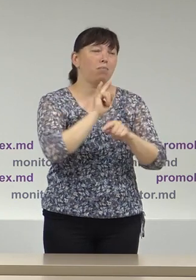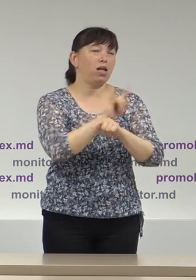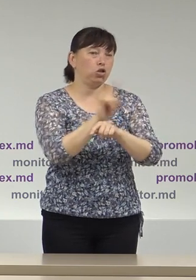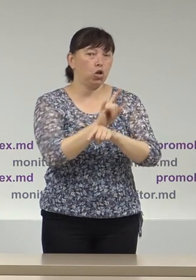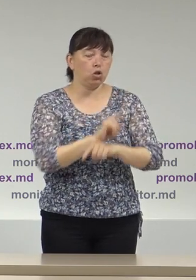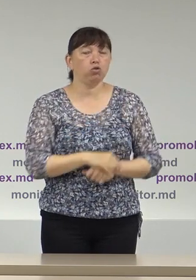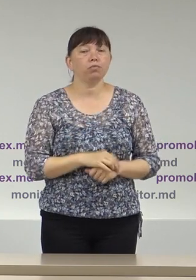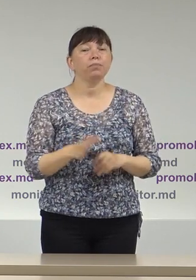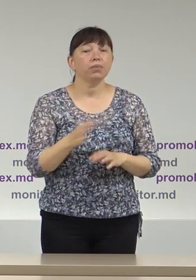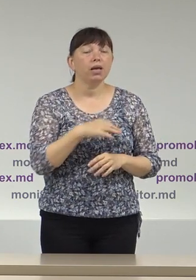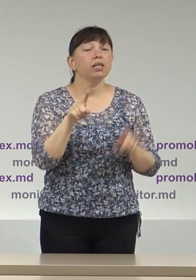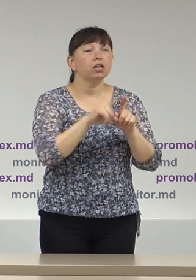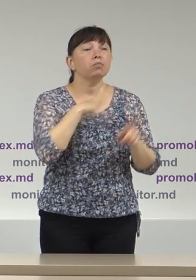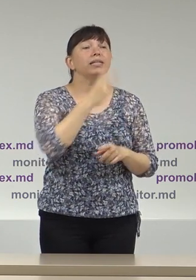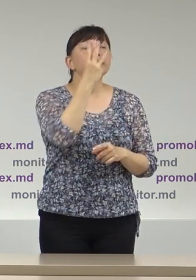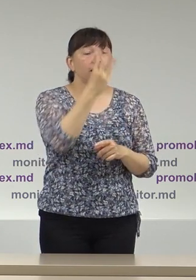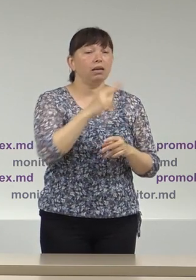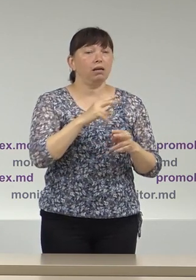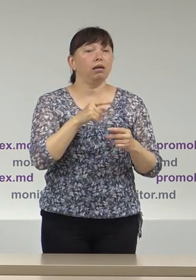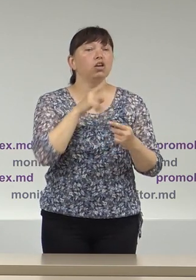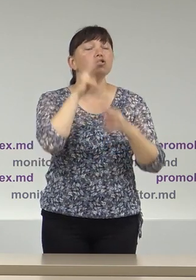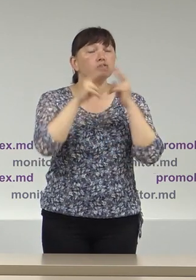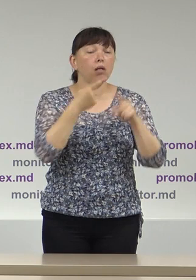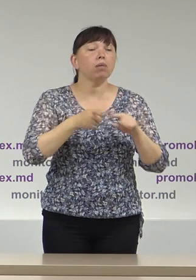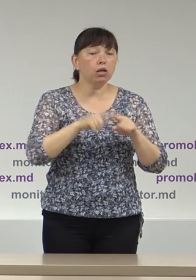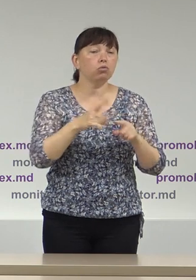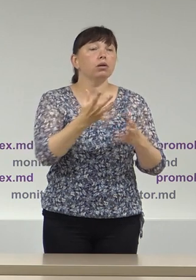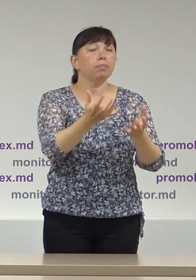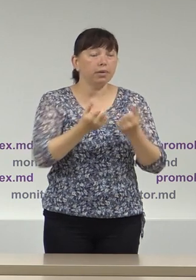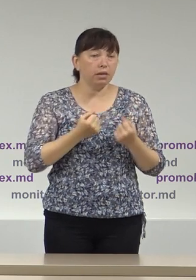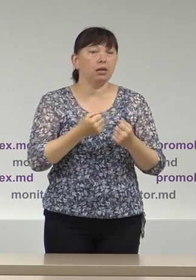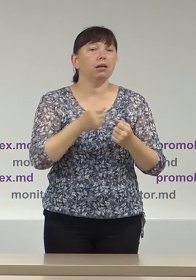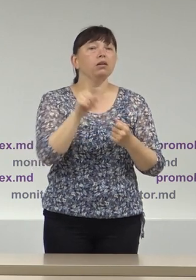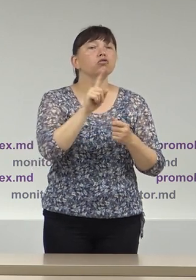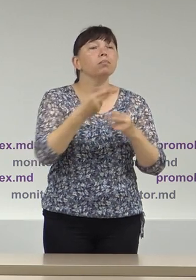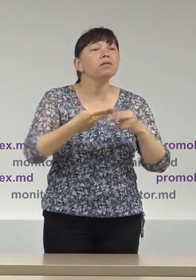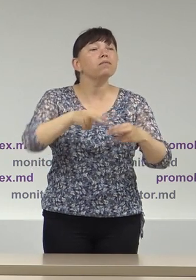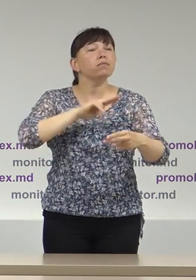dintre contestațiile înregistrate, CEC a emis în termen legal scrisuri de restituire.